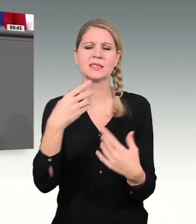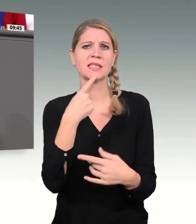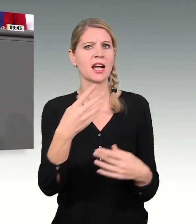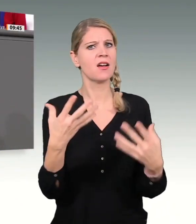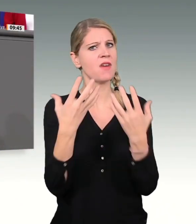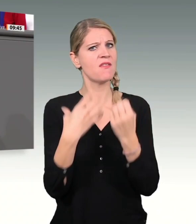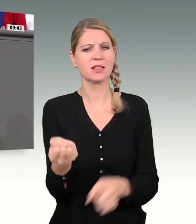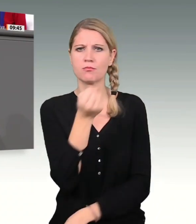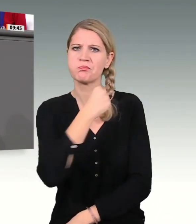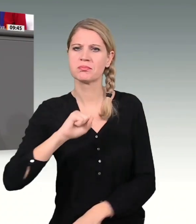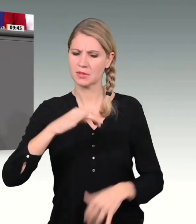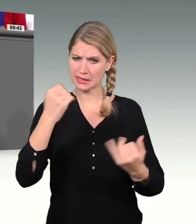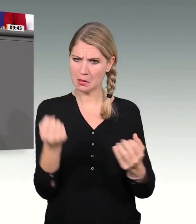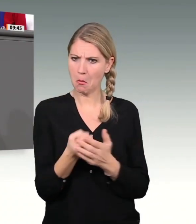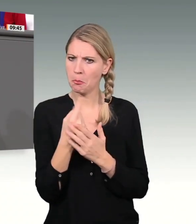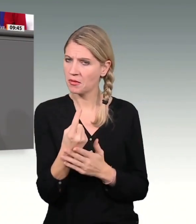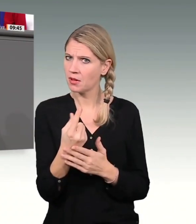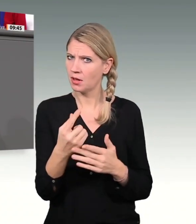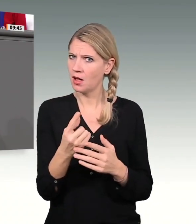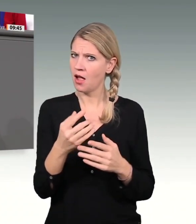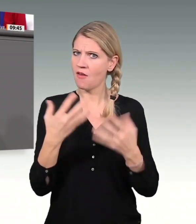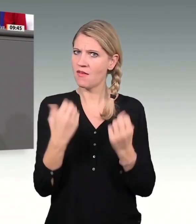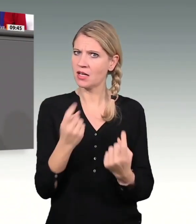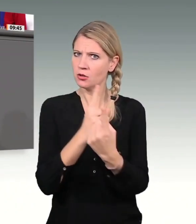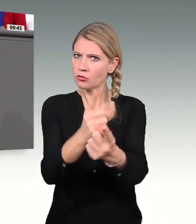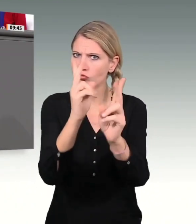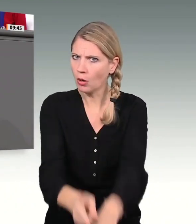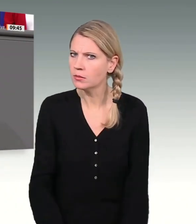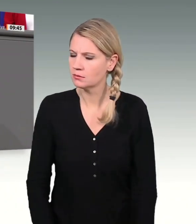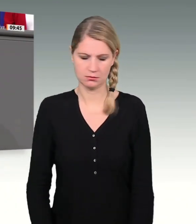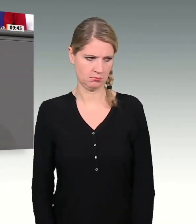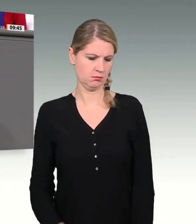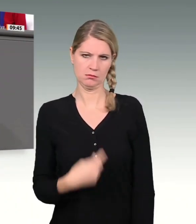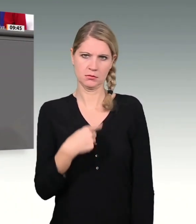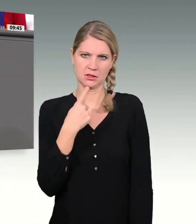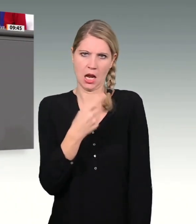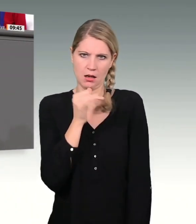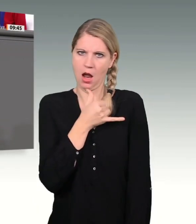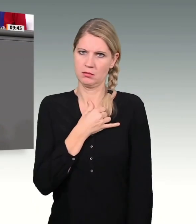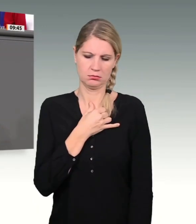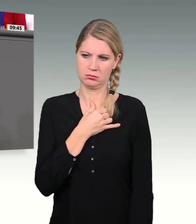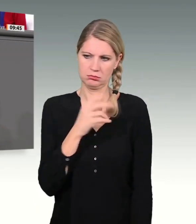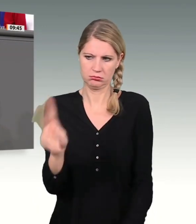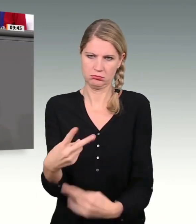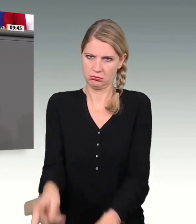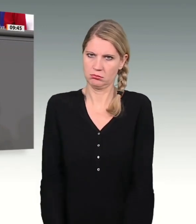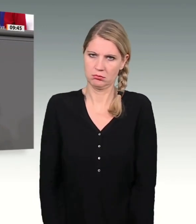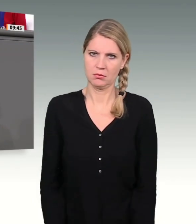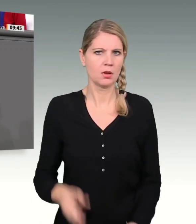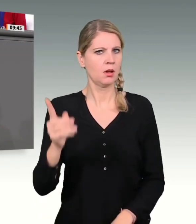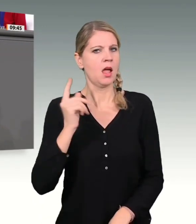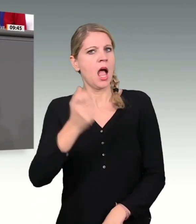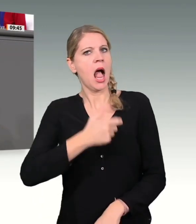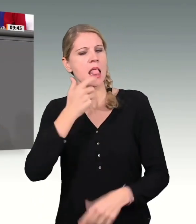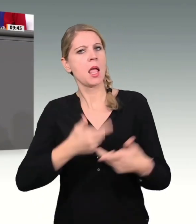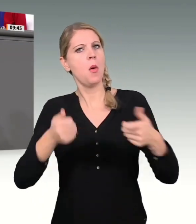verfassungskonform sein. Wir sagen Ihnen ganz klar, nein, das ist es nicht. Meine Damen und Herren, die alte Bundesregierung war der